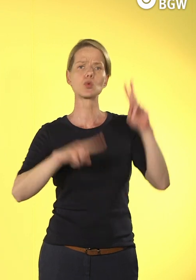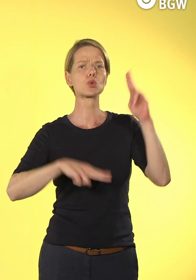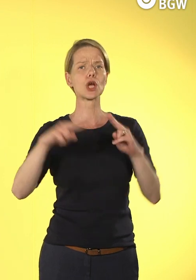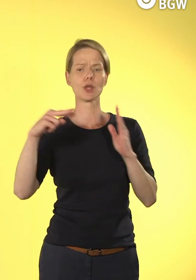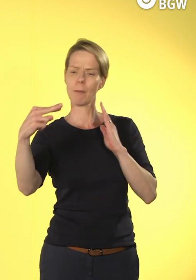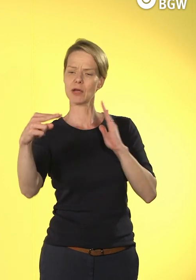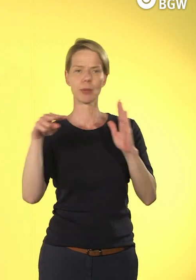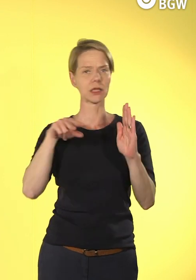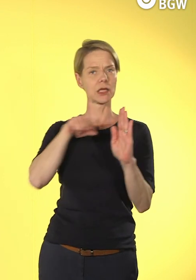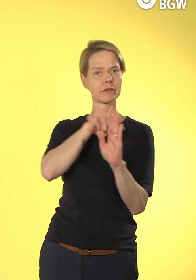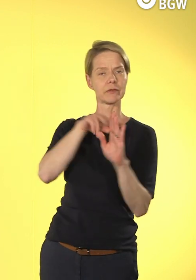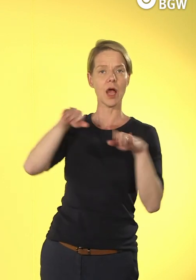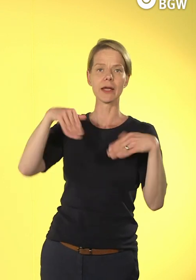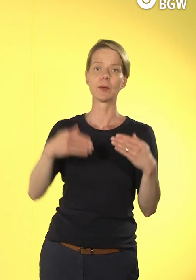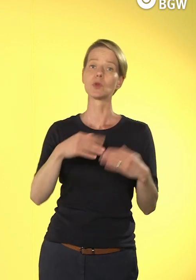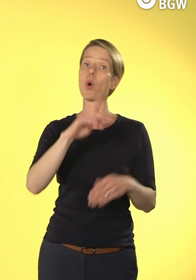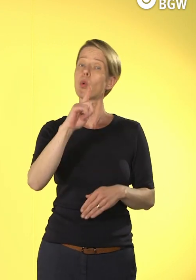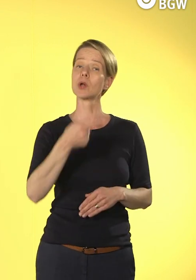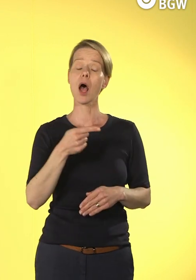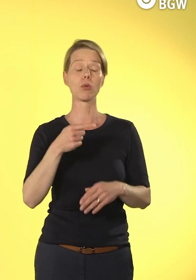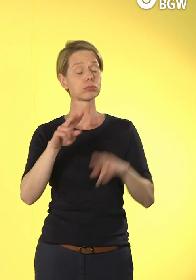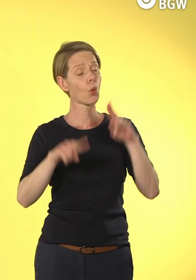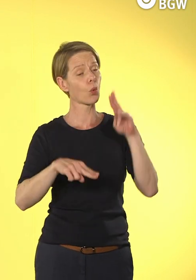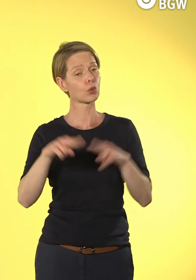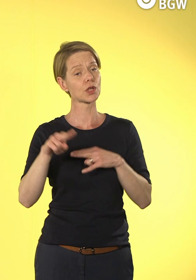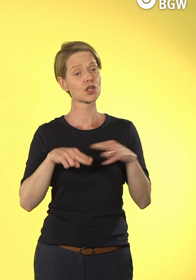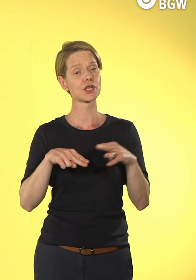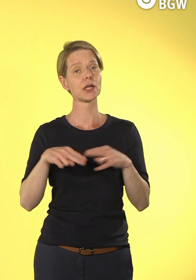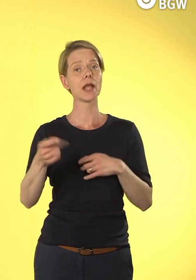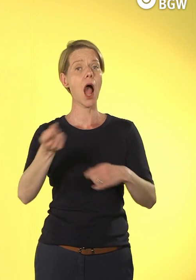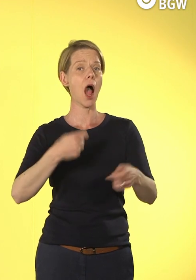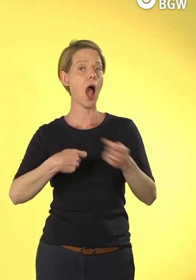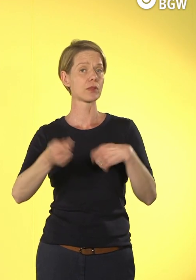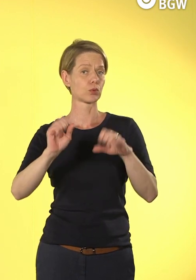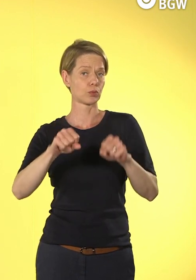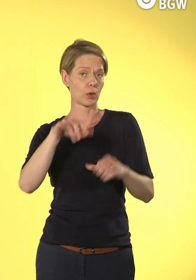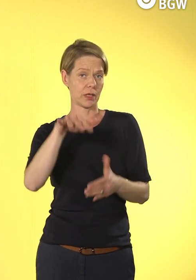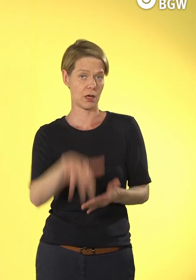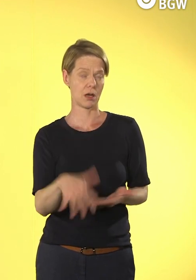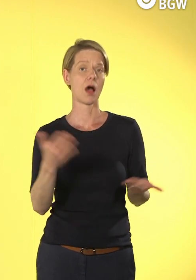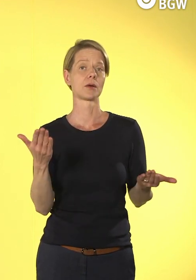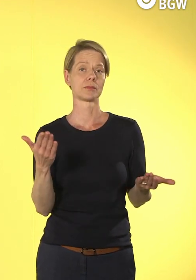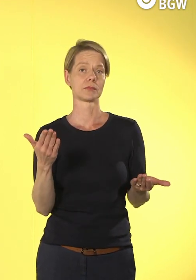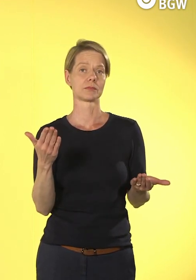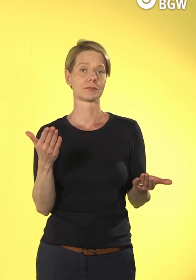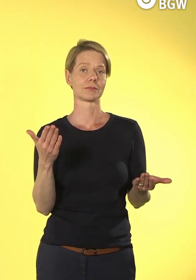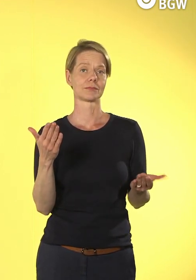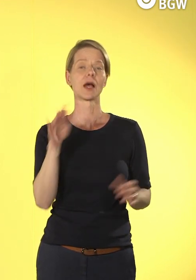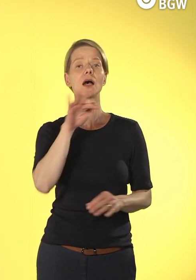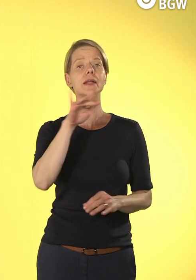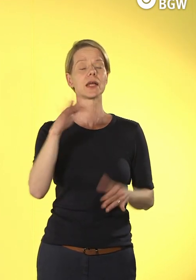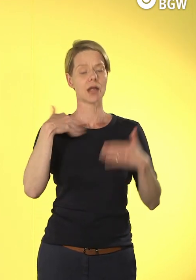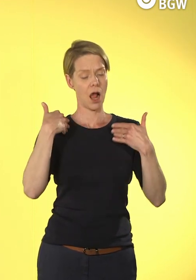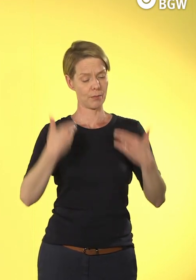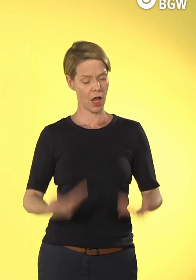Wir haben auch verschiedene Handlungsmöglichkeiten, mit dem Thema umzugehen. Digital Readiness ist eins davon. Bereitschaft für den digitalen Wandel